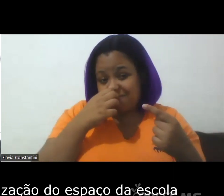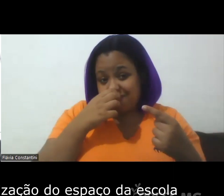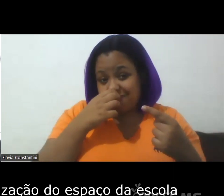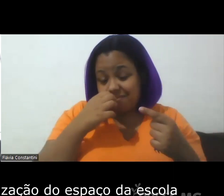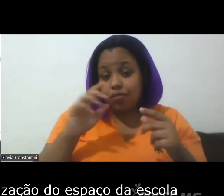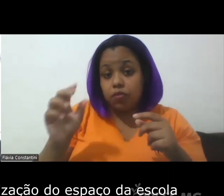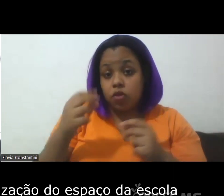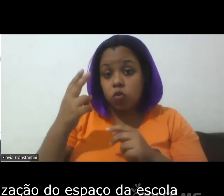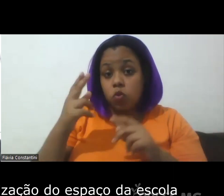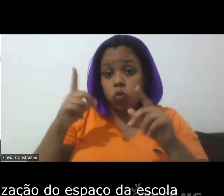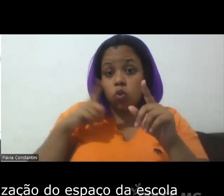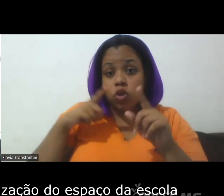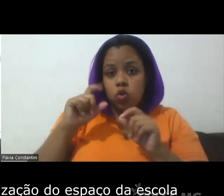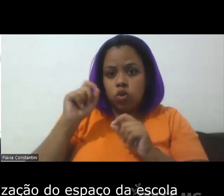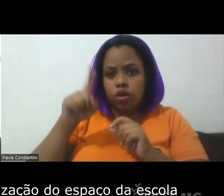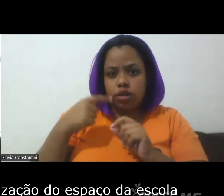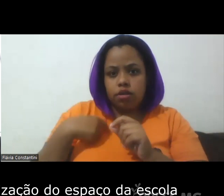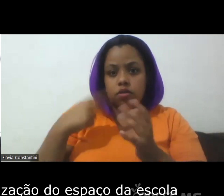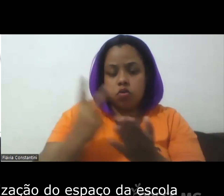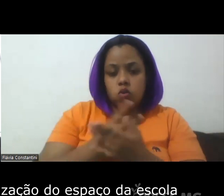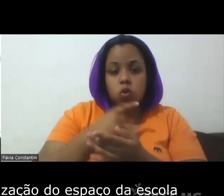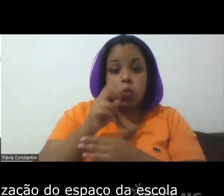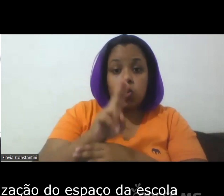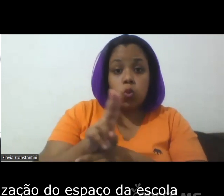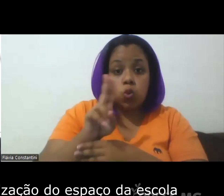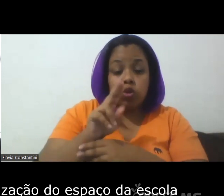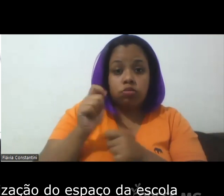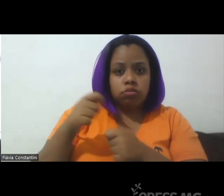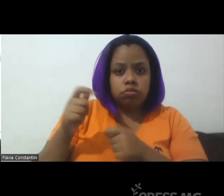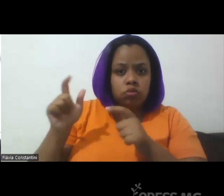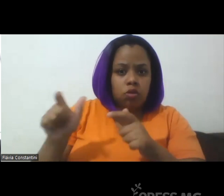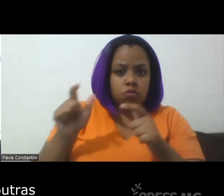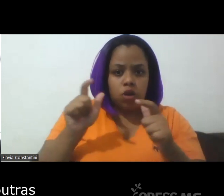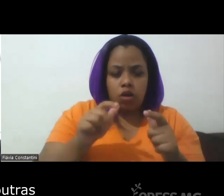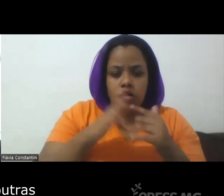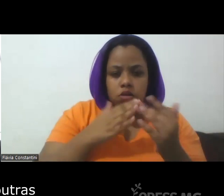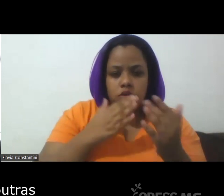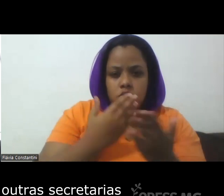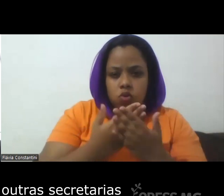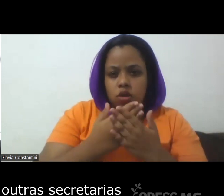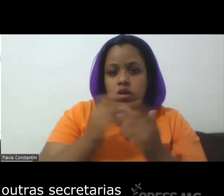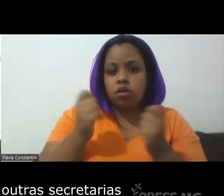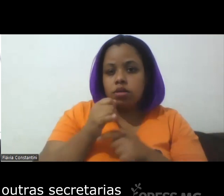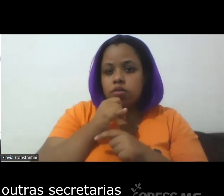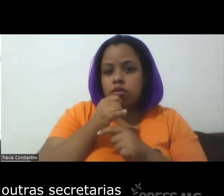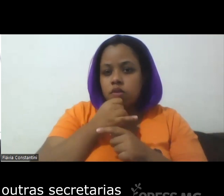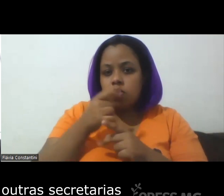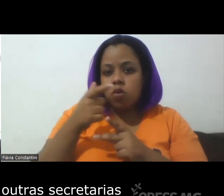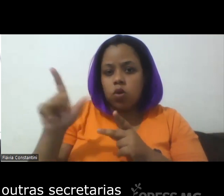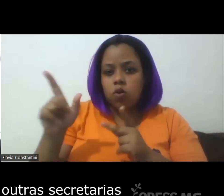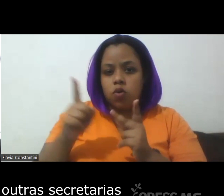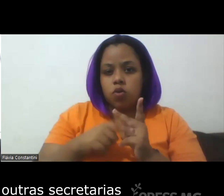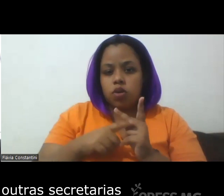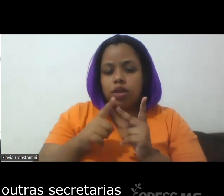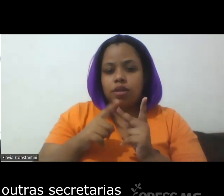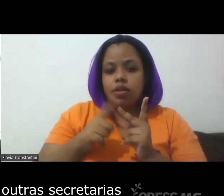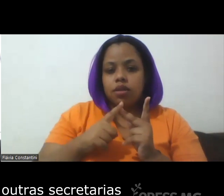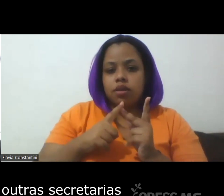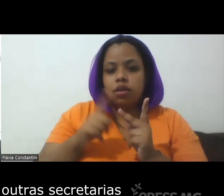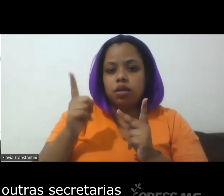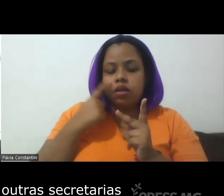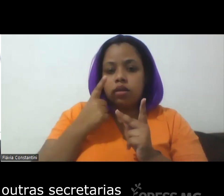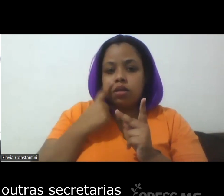situações referentes à utilização do espaço da escola por outras né por